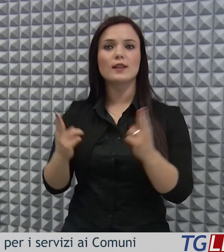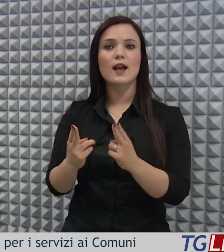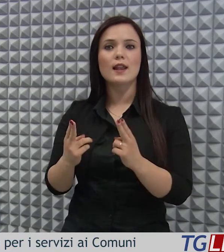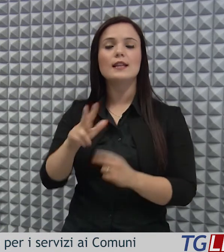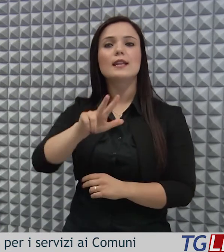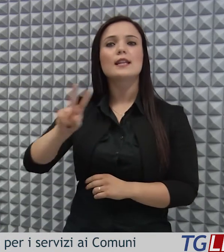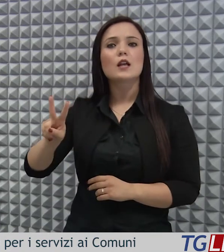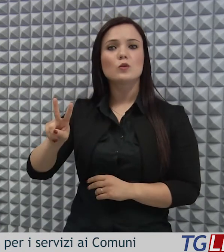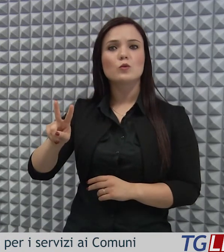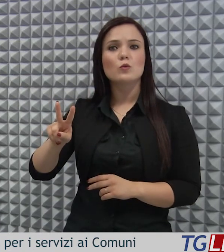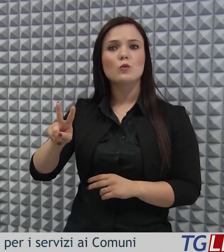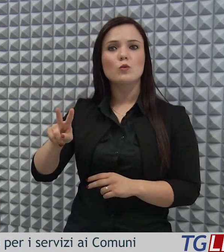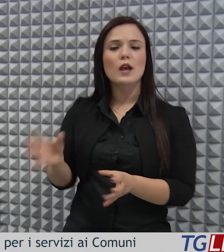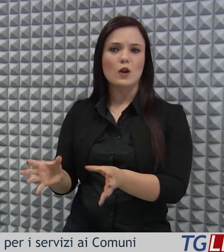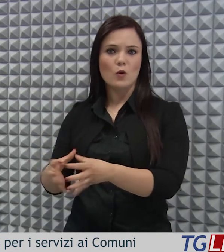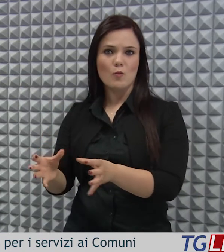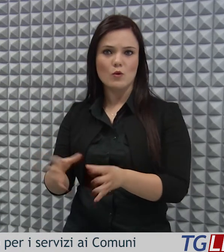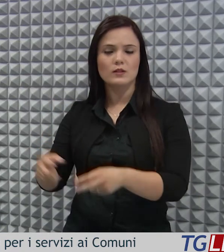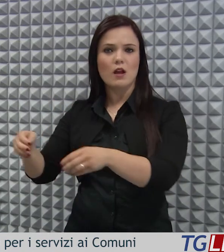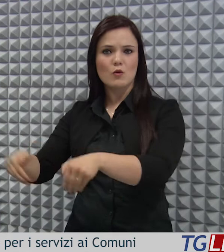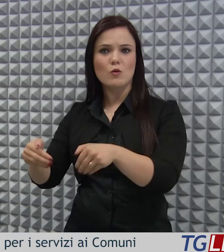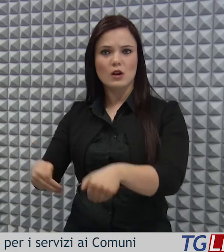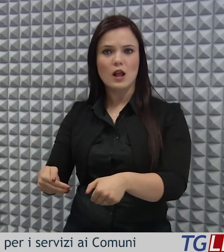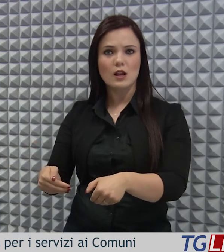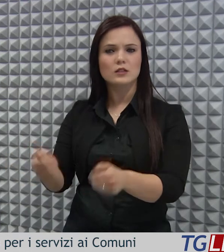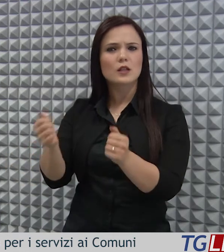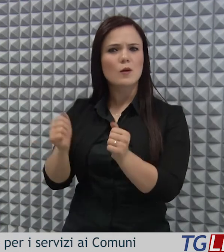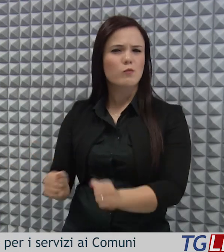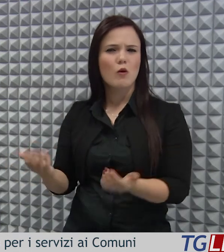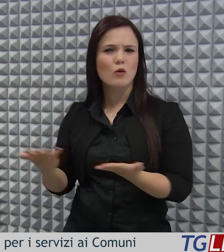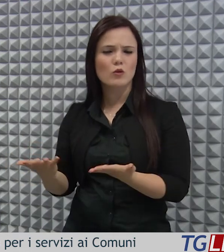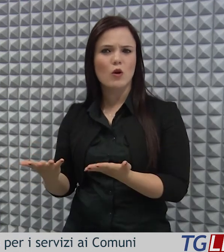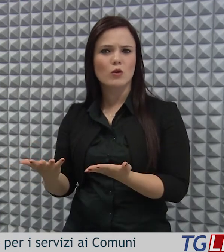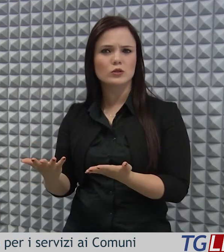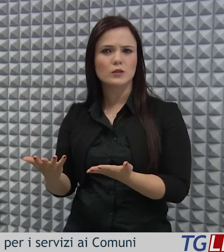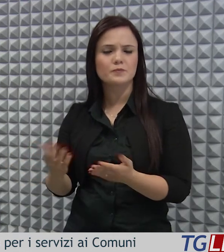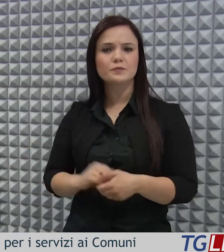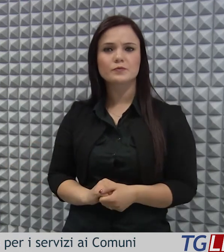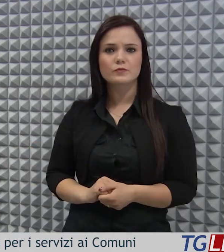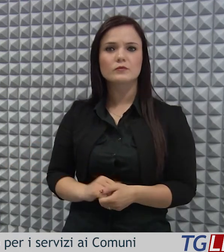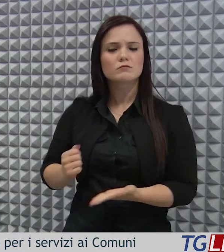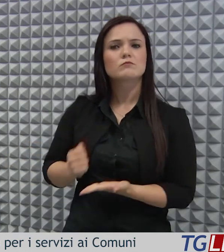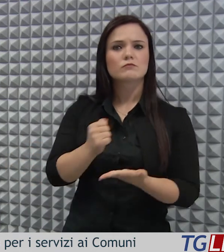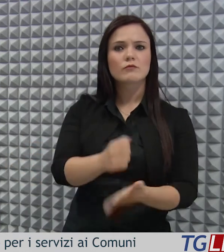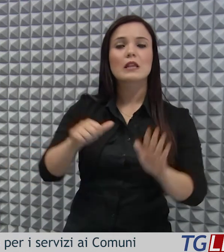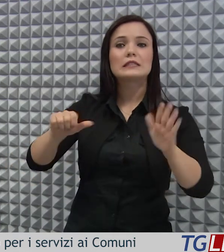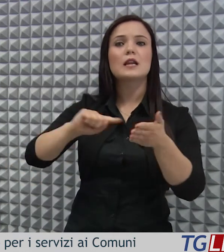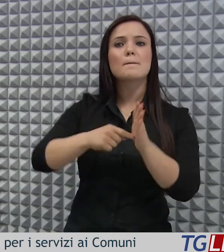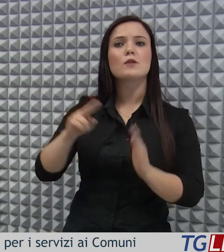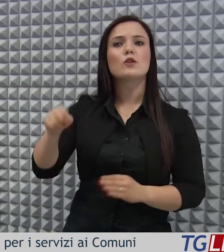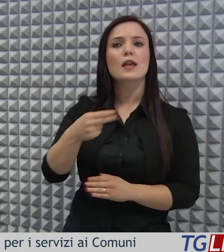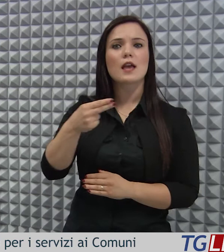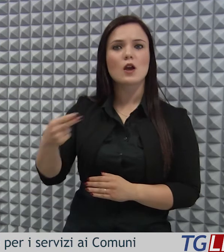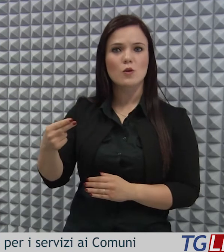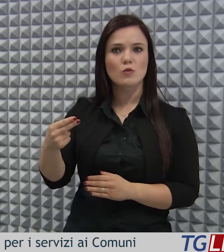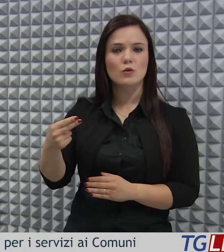totale di 32 comunità rurali potranno finanziare per complessivi 6 milioni